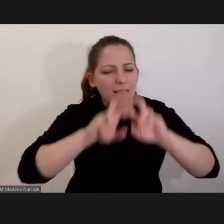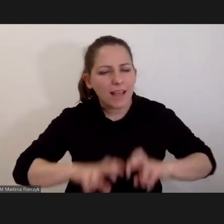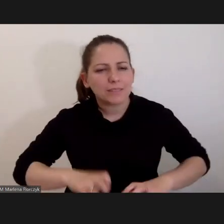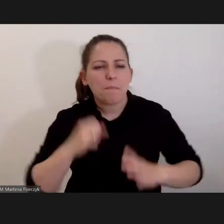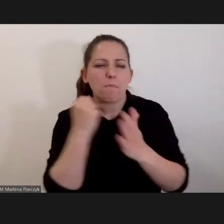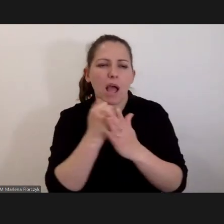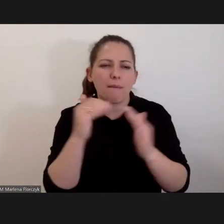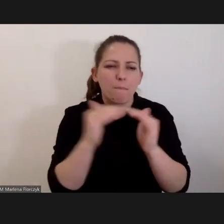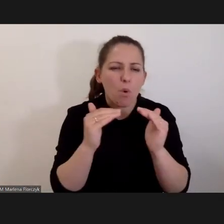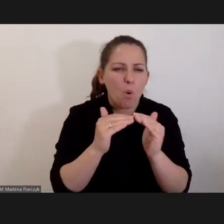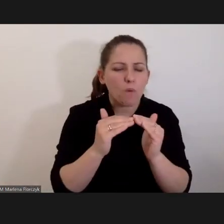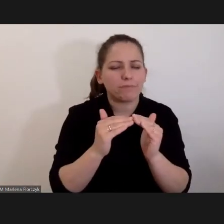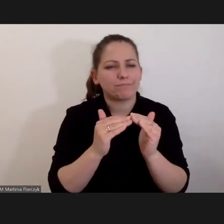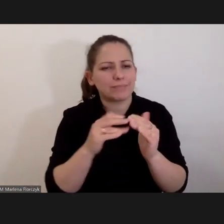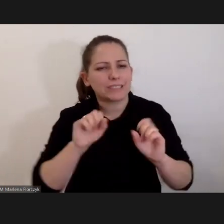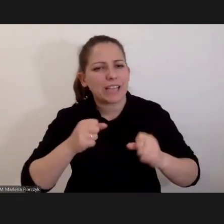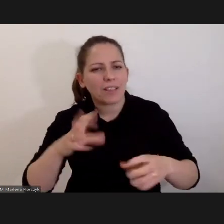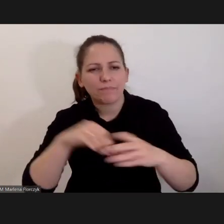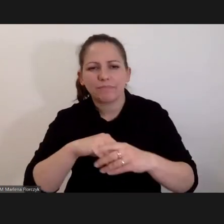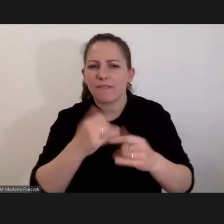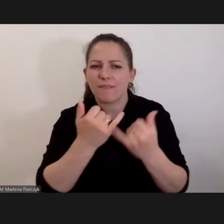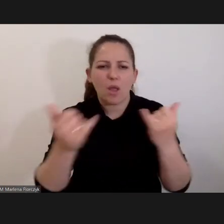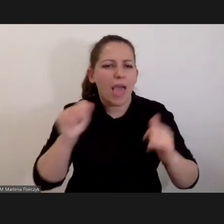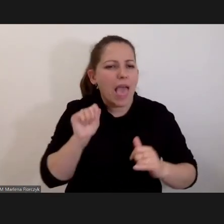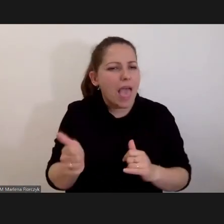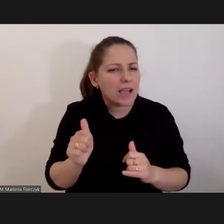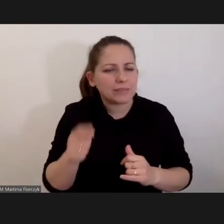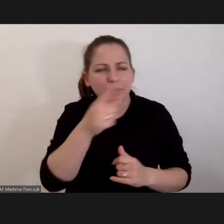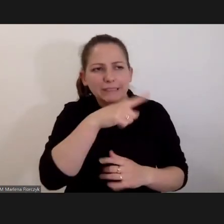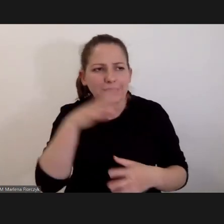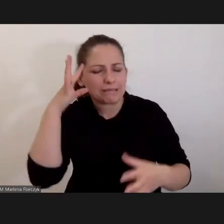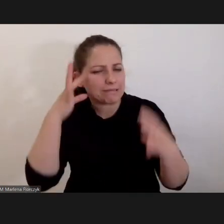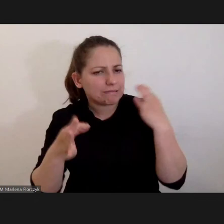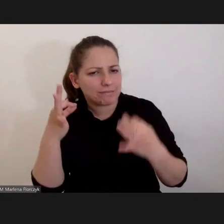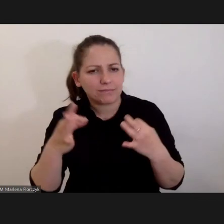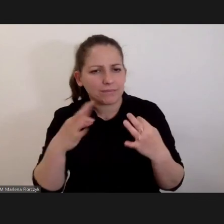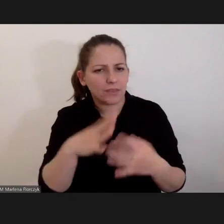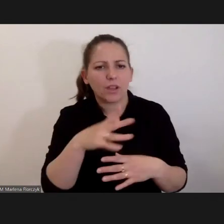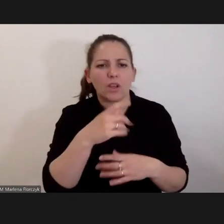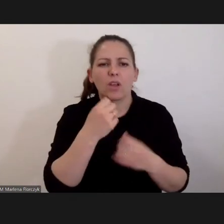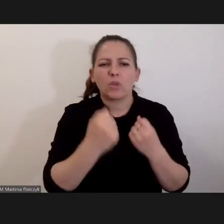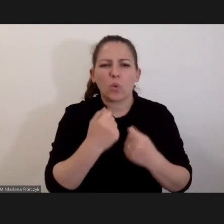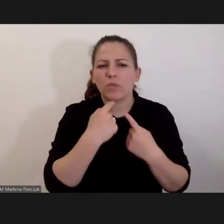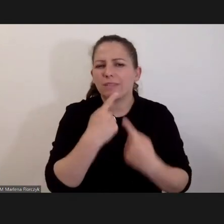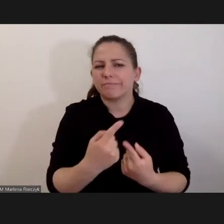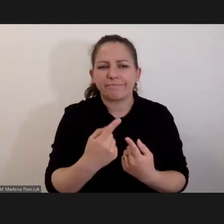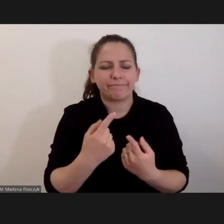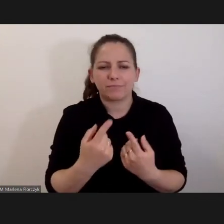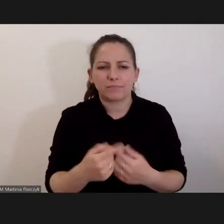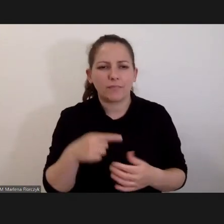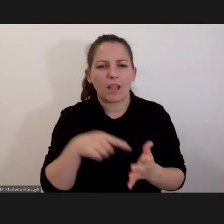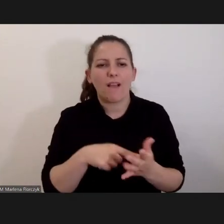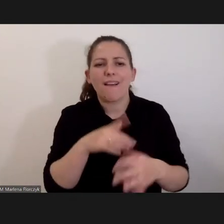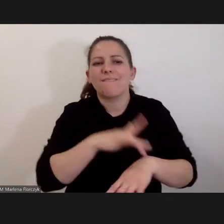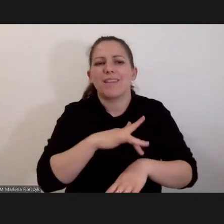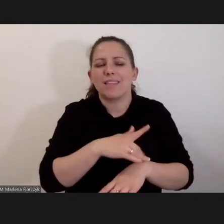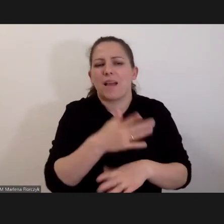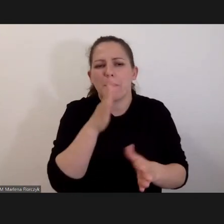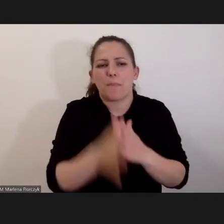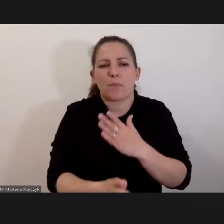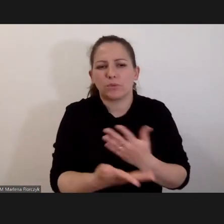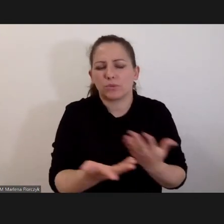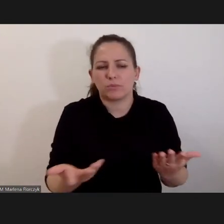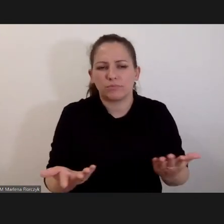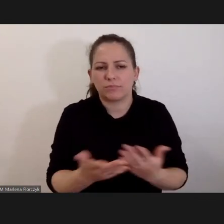-prównawczych, zaangażowania wielu ekspertów, którzy muszą nasz wiele trudnych pytań odpowiedzieć. Co wynika po prostu z tego, że cały